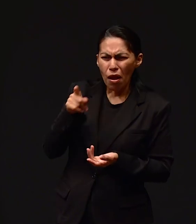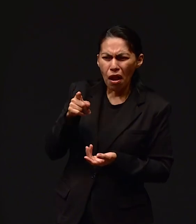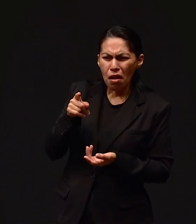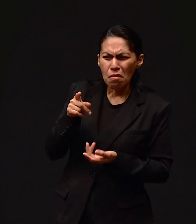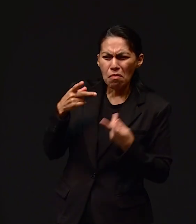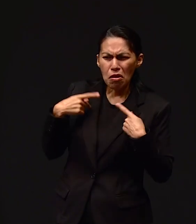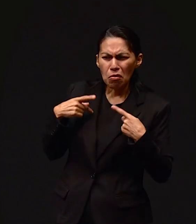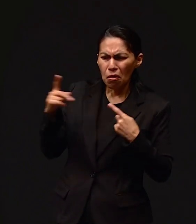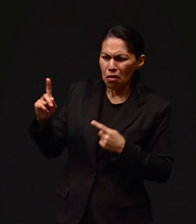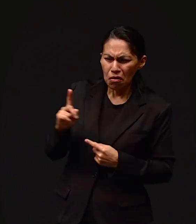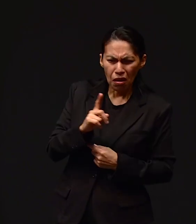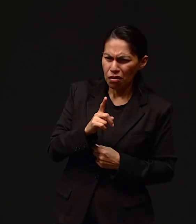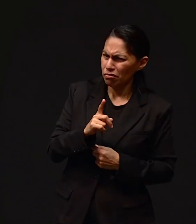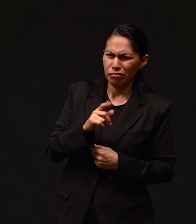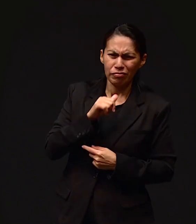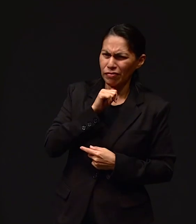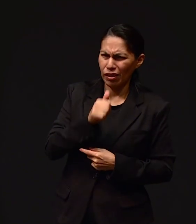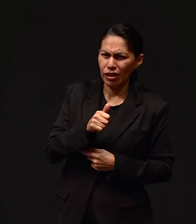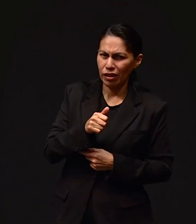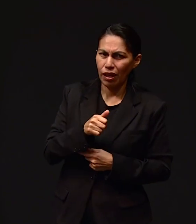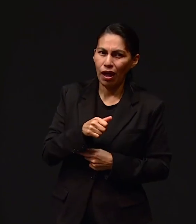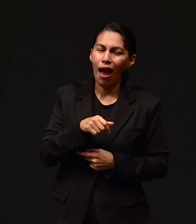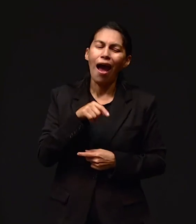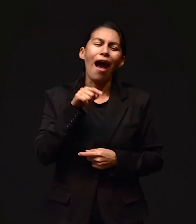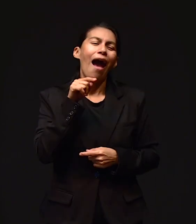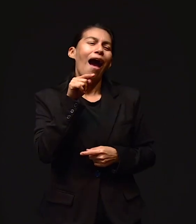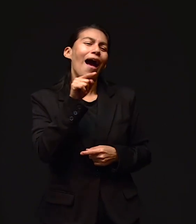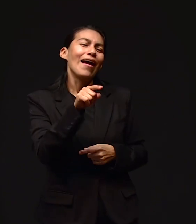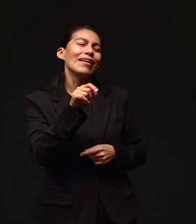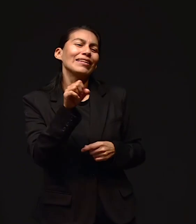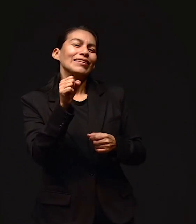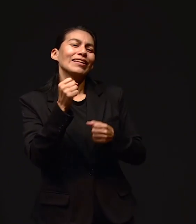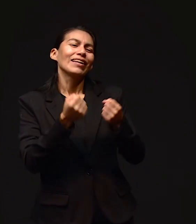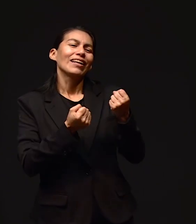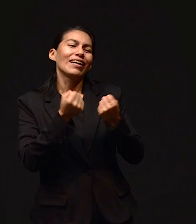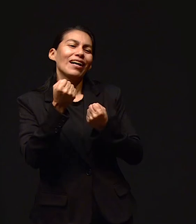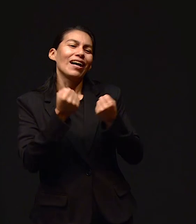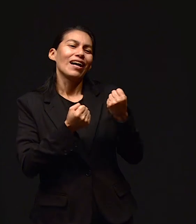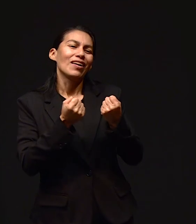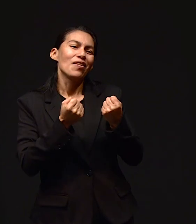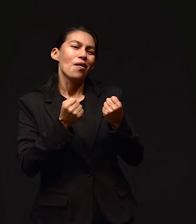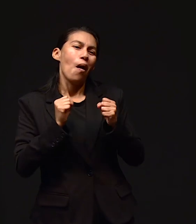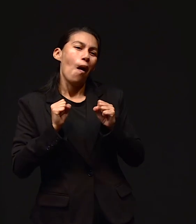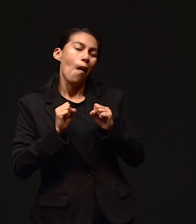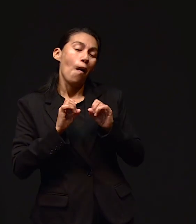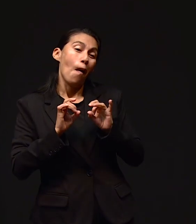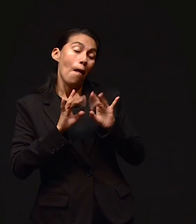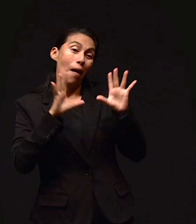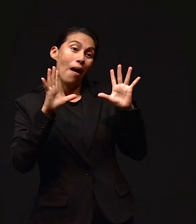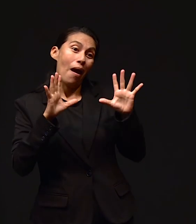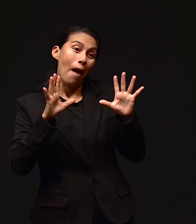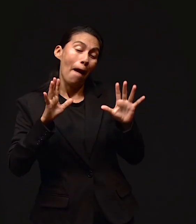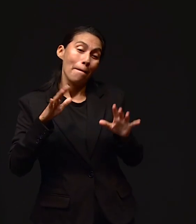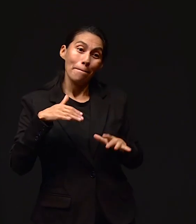ah, le digo, es que este carro se lo voy decir a usted también. Le digo, este apareció por un milagro de mi padre